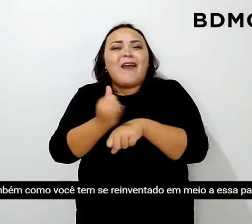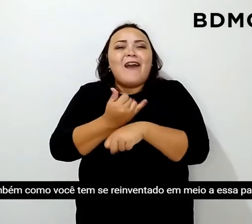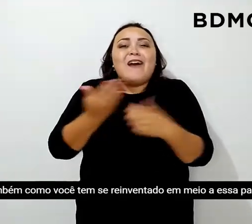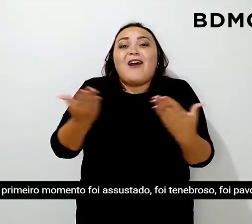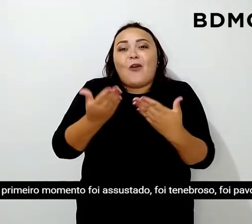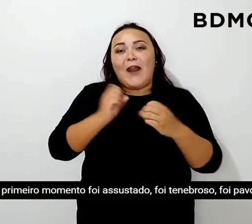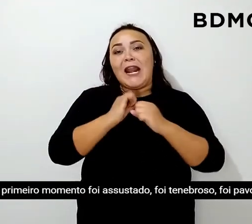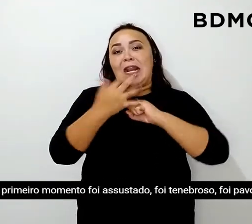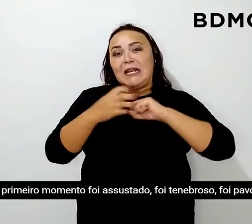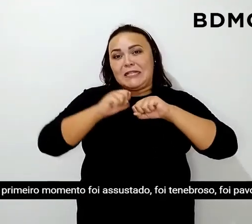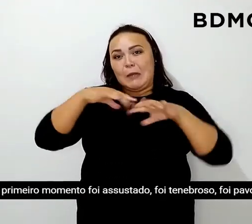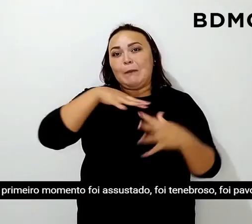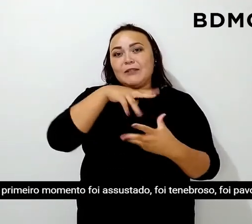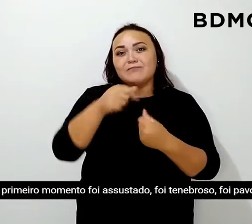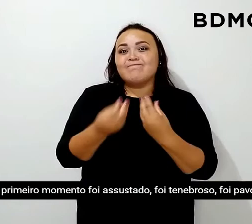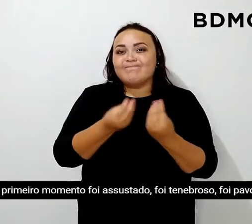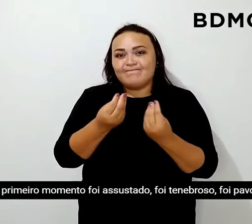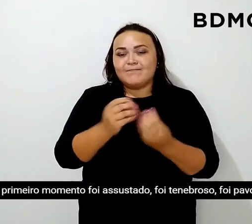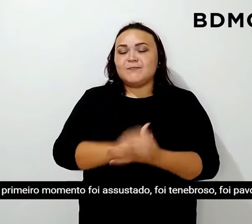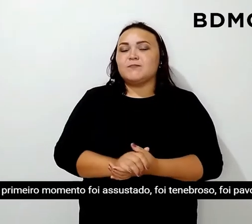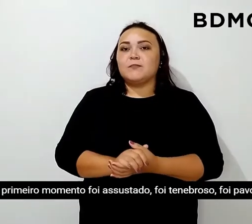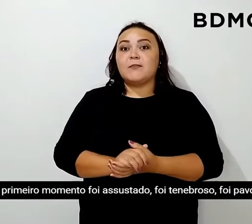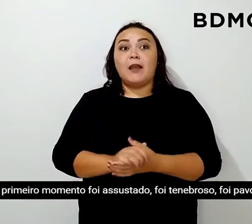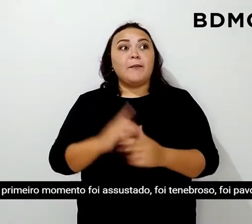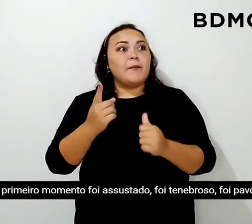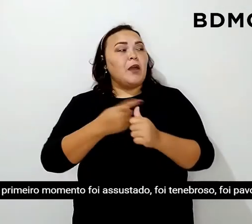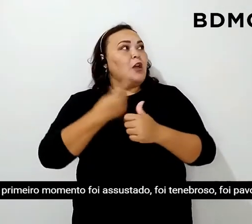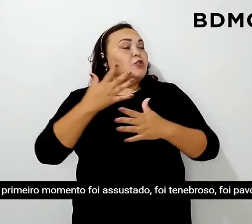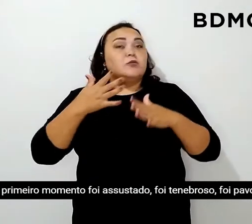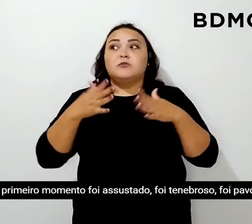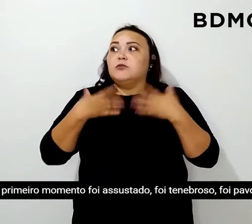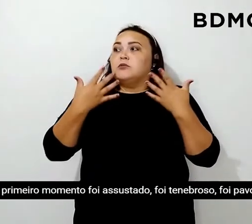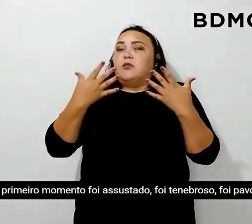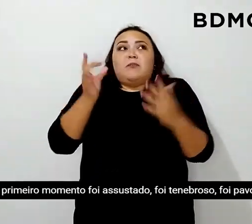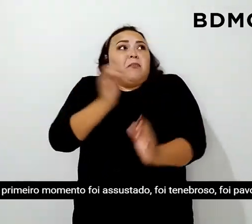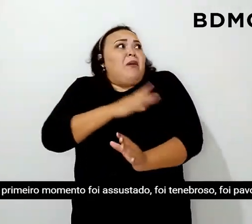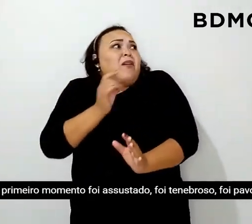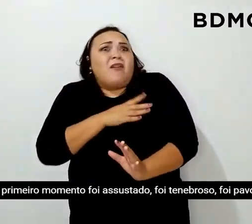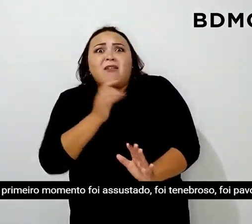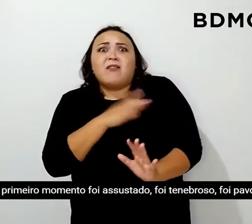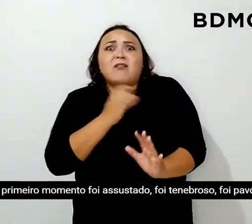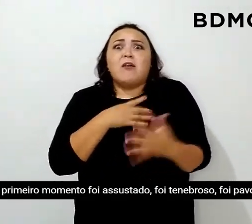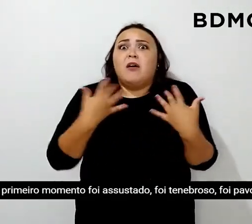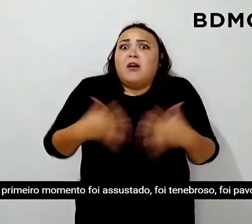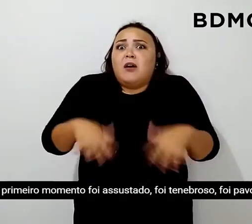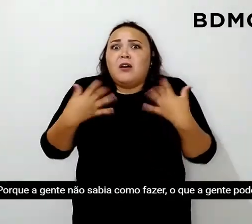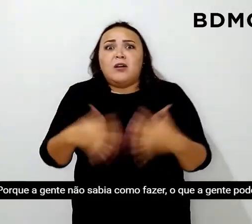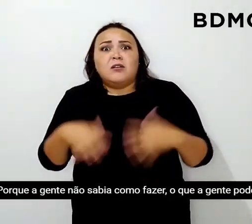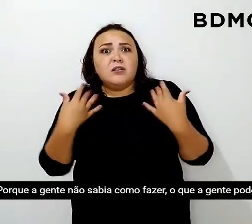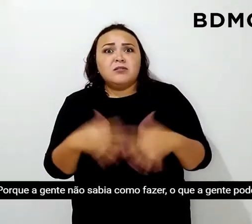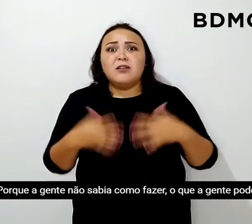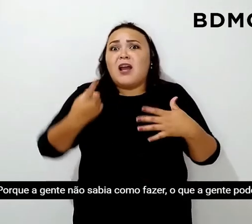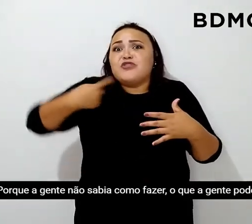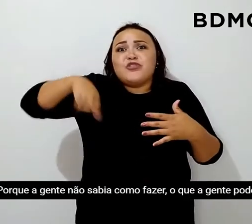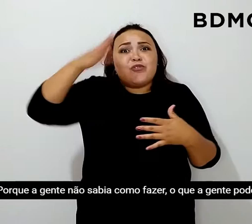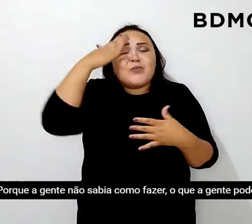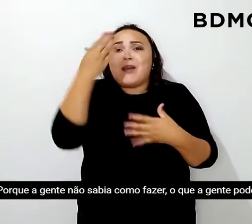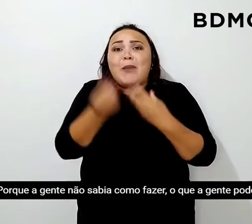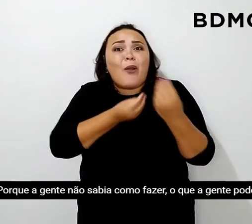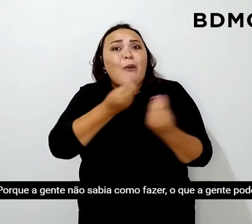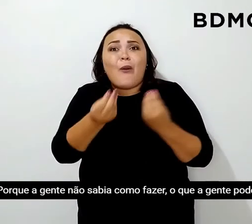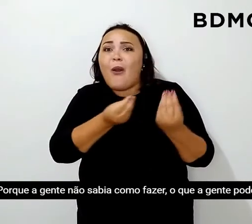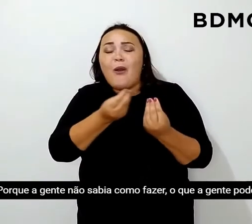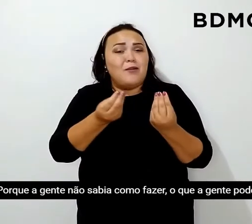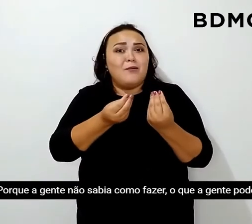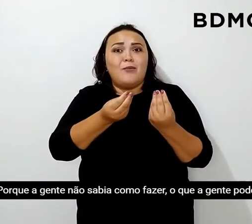meio a essa pandemia? No primeiro momento foi assustador, foi tenebroso, foi pavoroso, porque a gente não